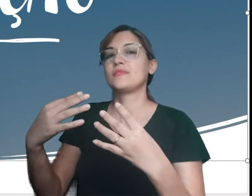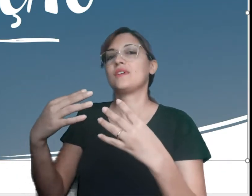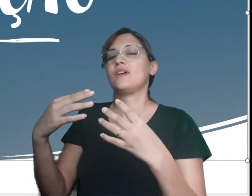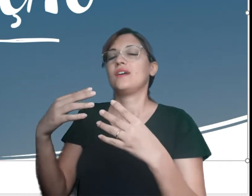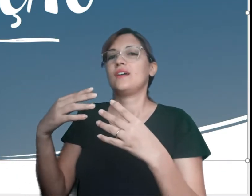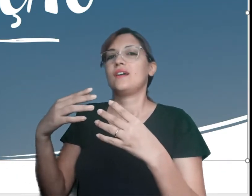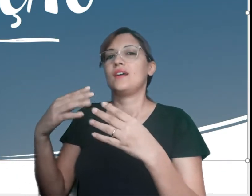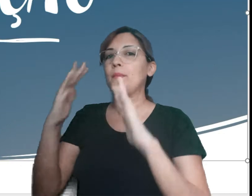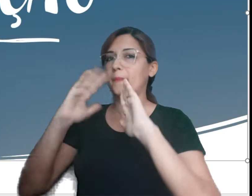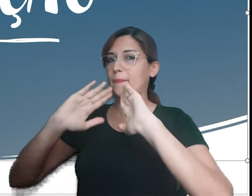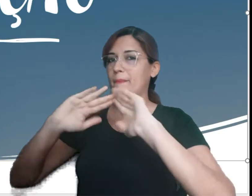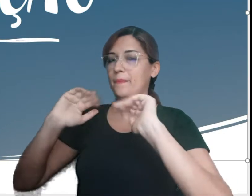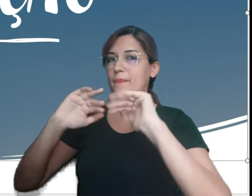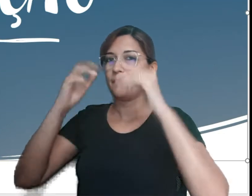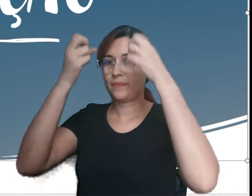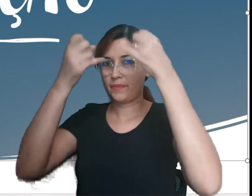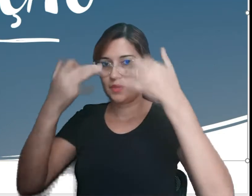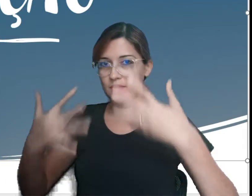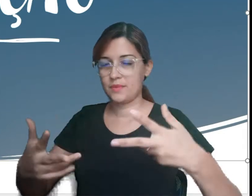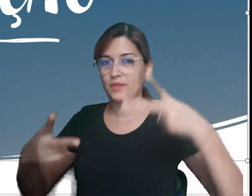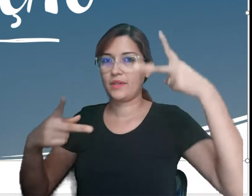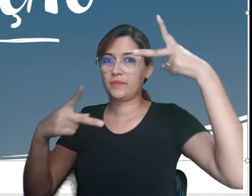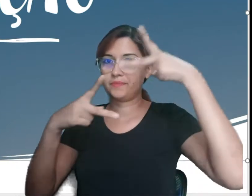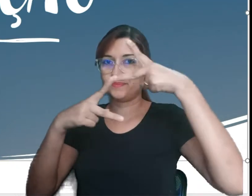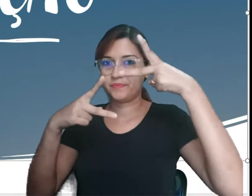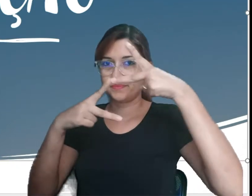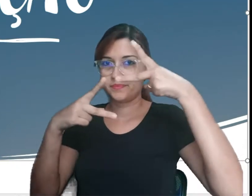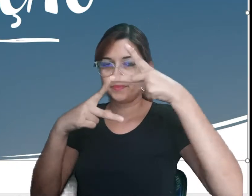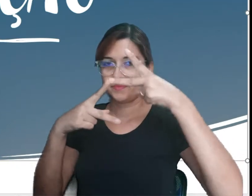assistem pediram, que é preposição.